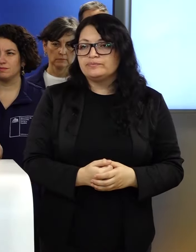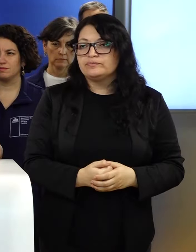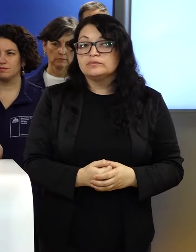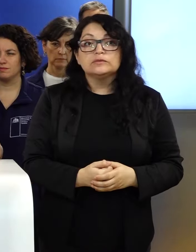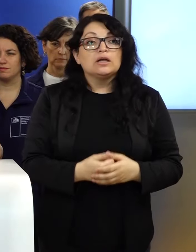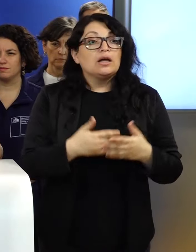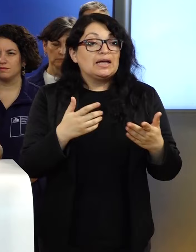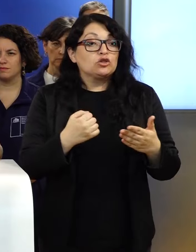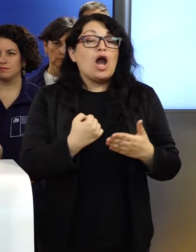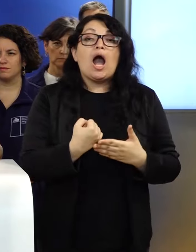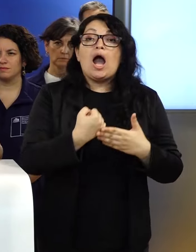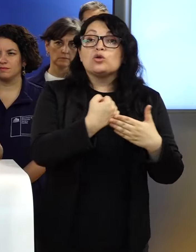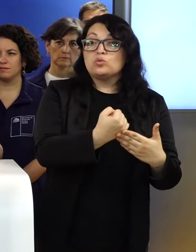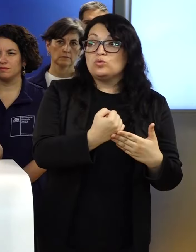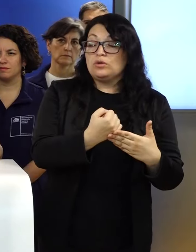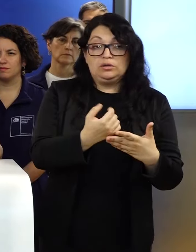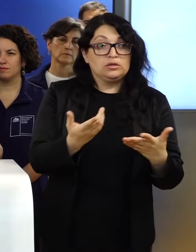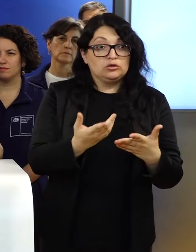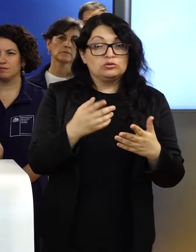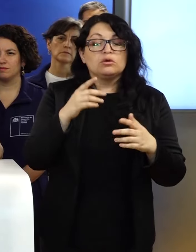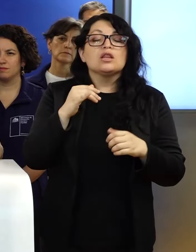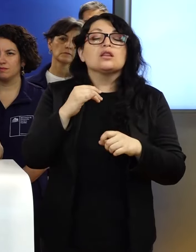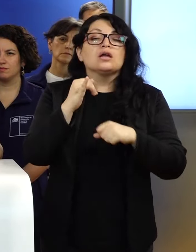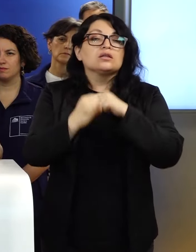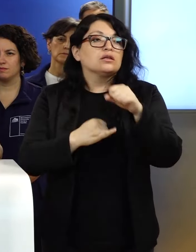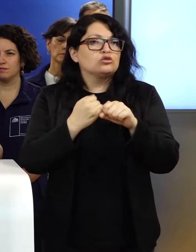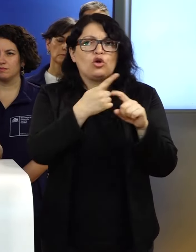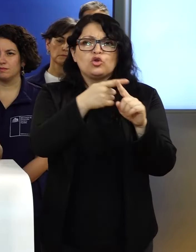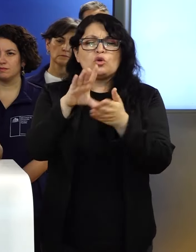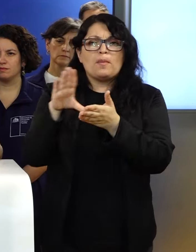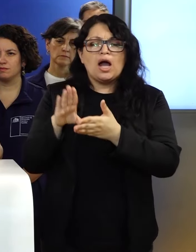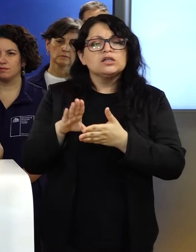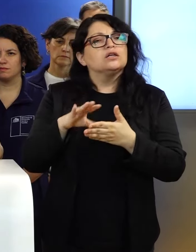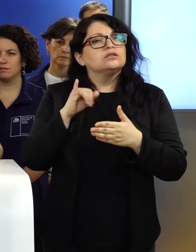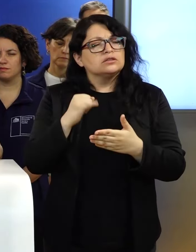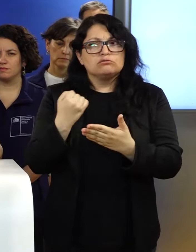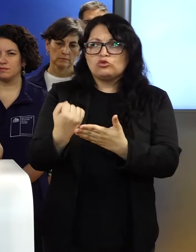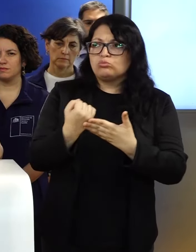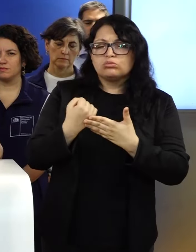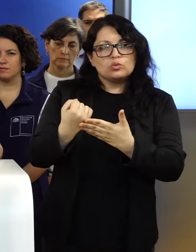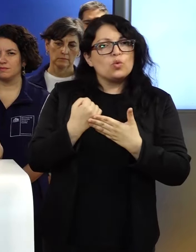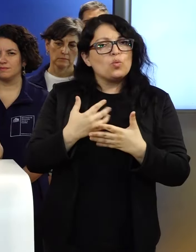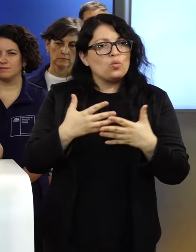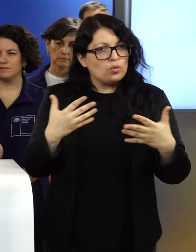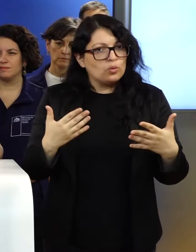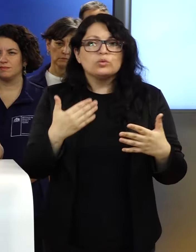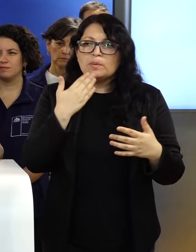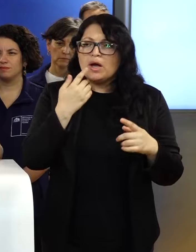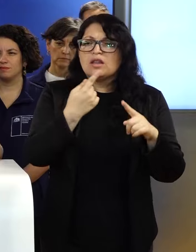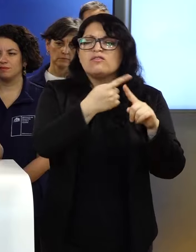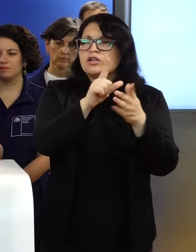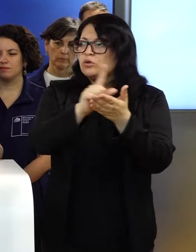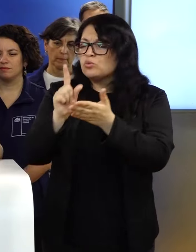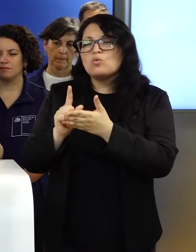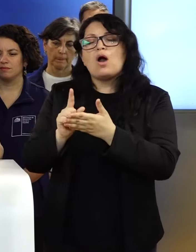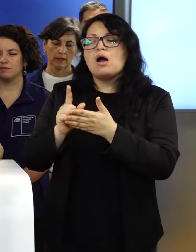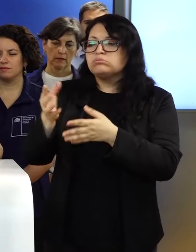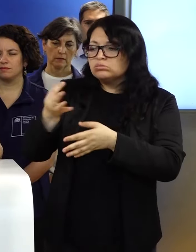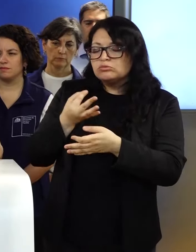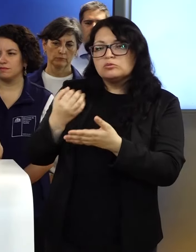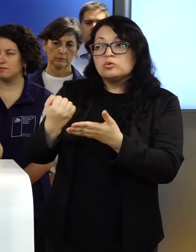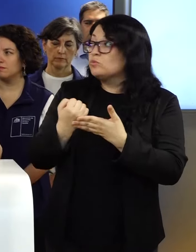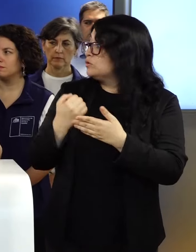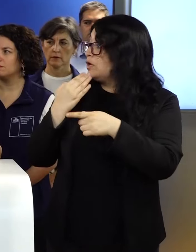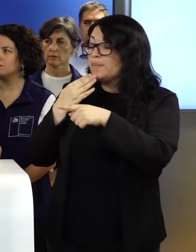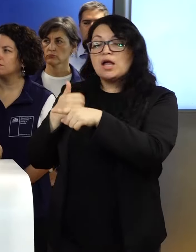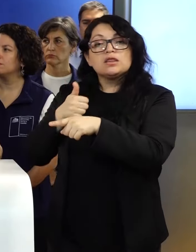Respecto a ayuda internacional, hemos recibido mucha solidaridad y ofrecimientos de distintos lugares. El director